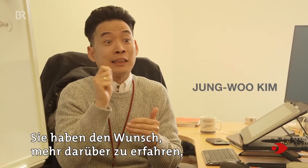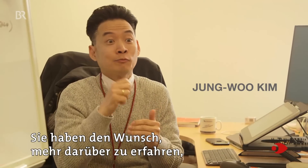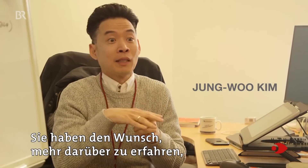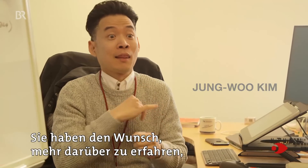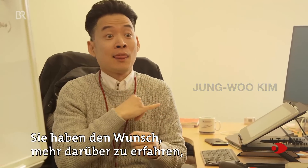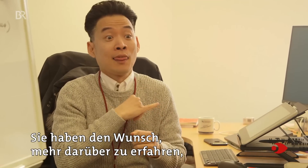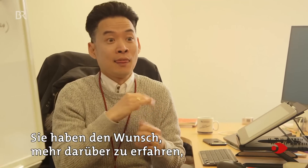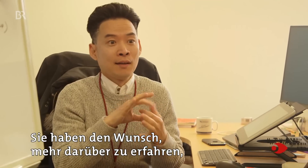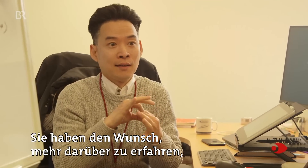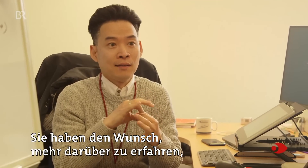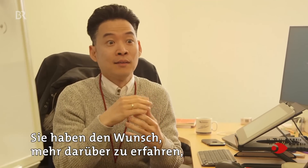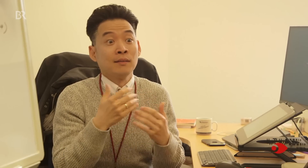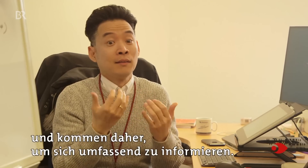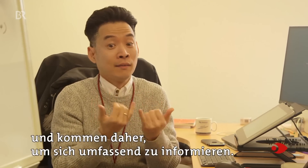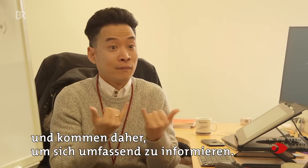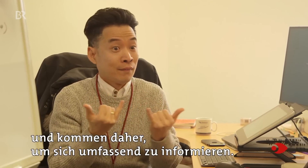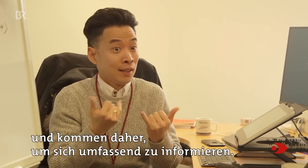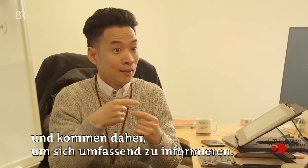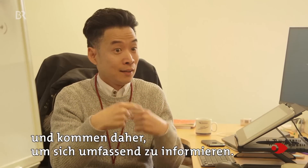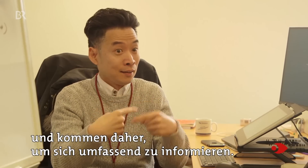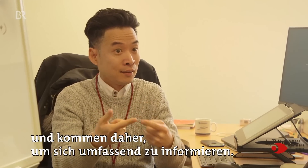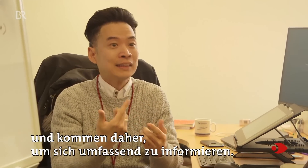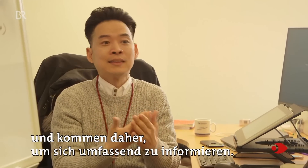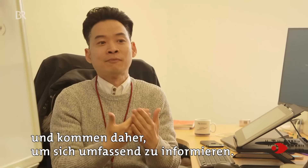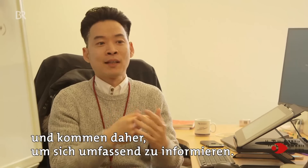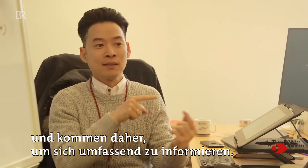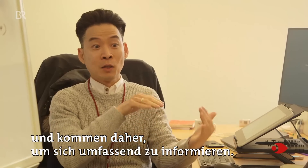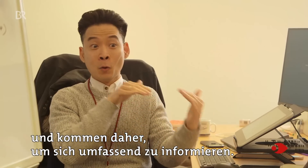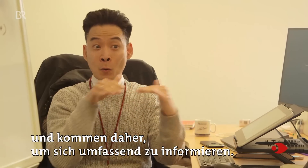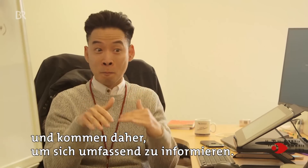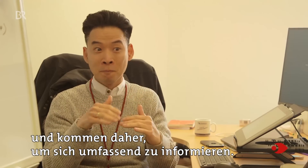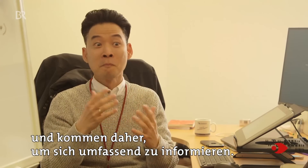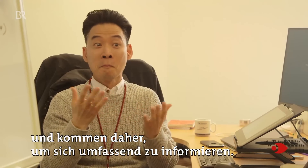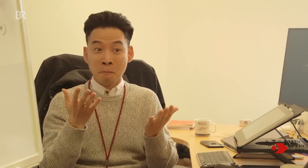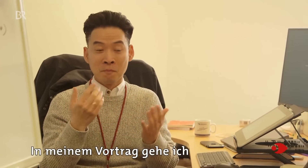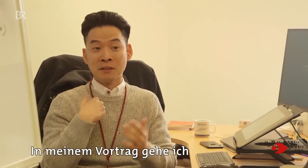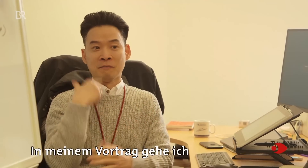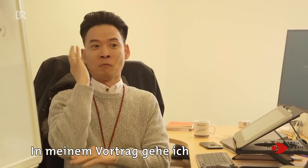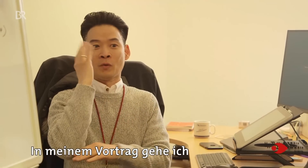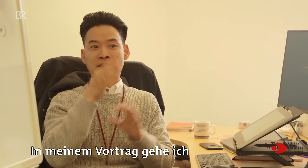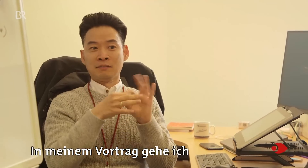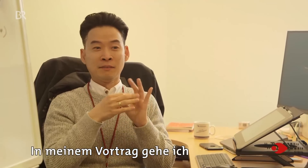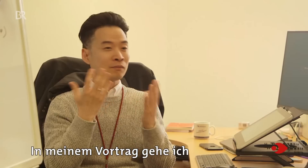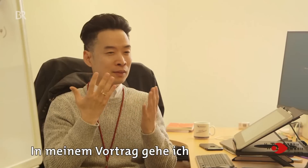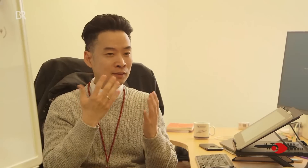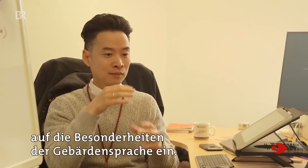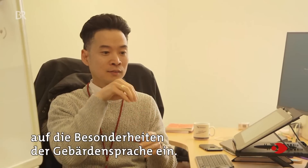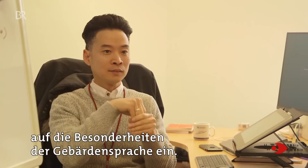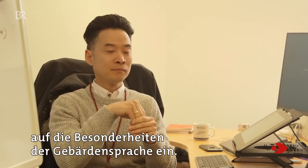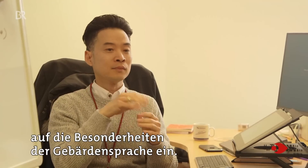Wunsch, mehr darüber zu erfahren und kommen daher, um sich umfassend zu informieren. In meinem Vortrag gehe ich auf die Besonderheiten